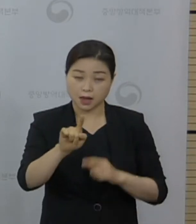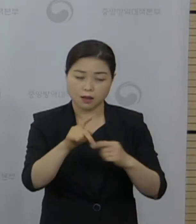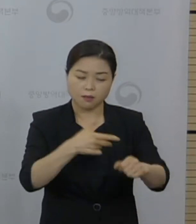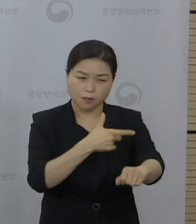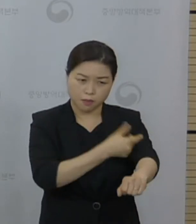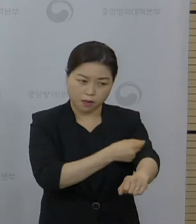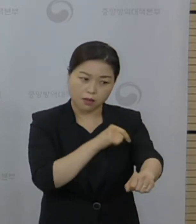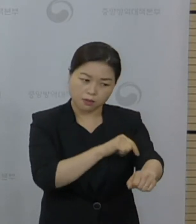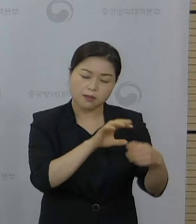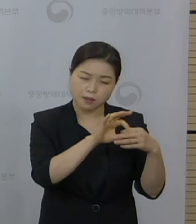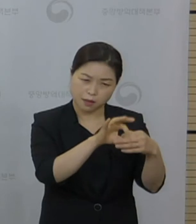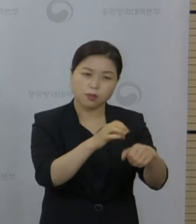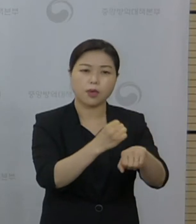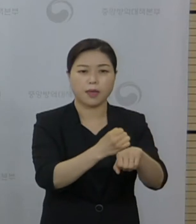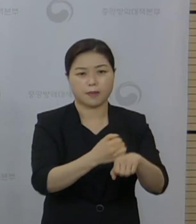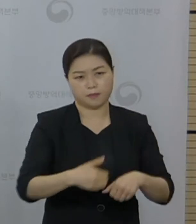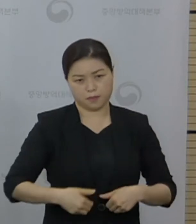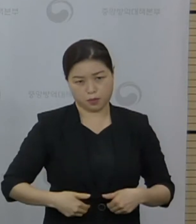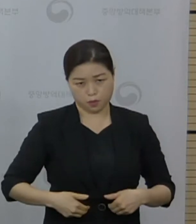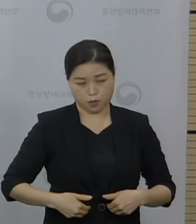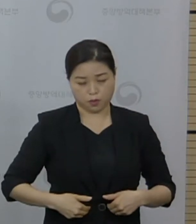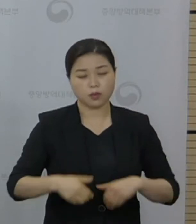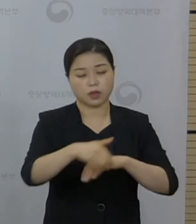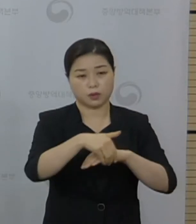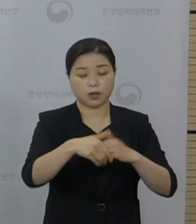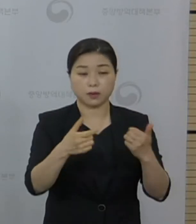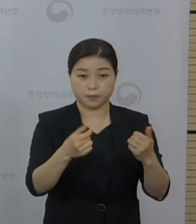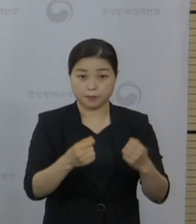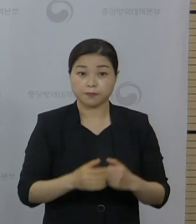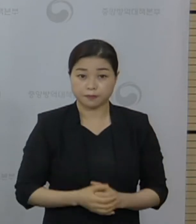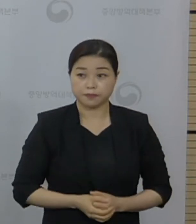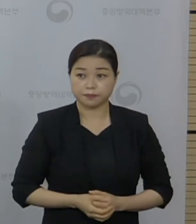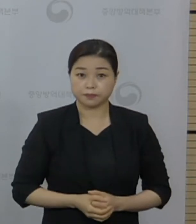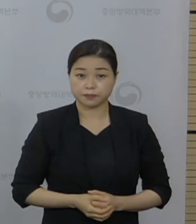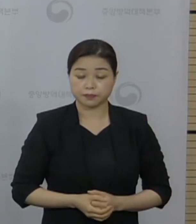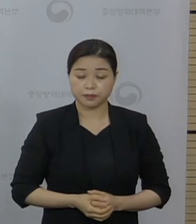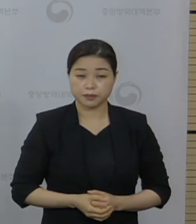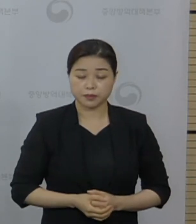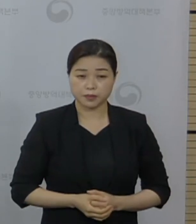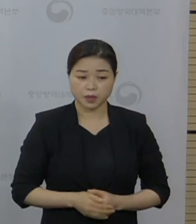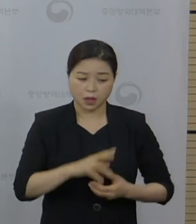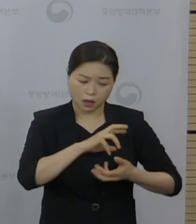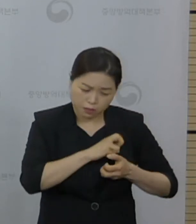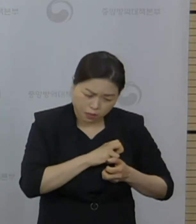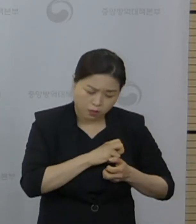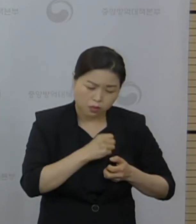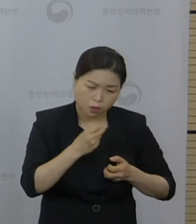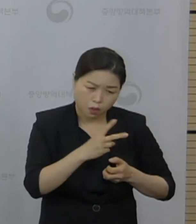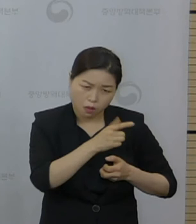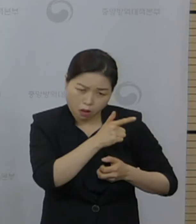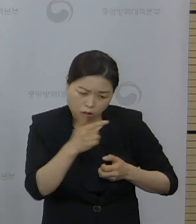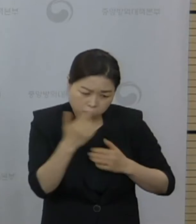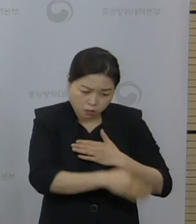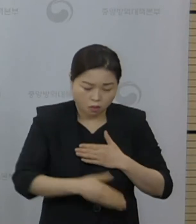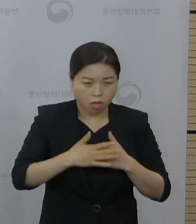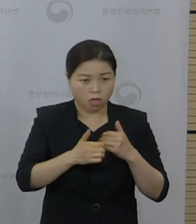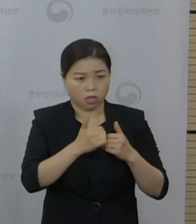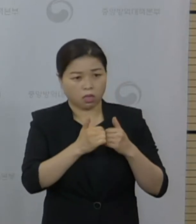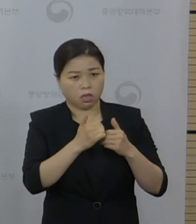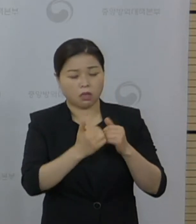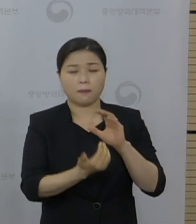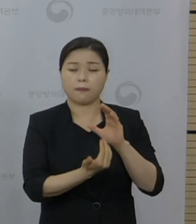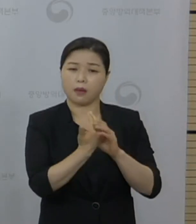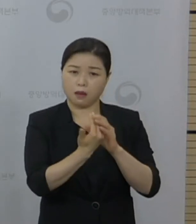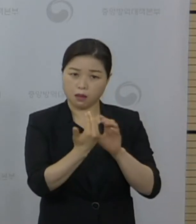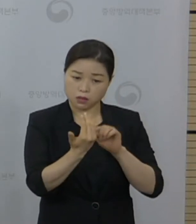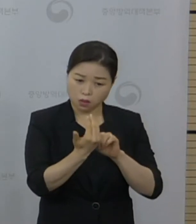지속적으로 추진이 될 계획입니다. 다만 심근염이라든지 관련 이상반응 발생에 대비해서